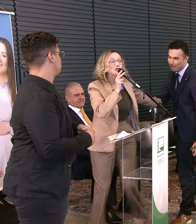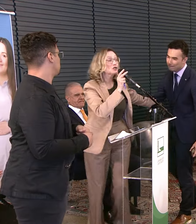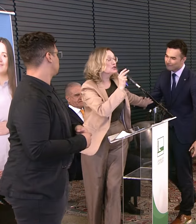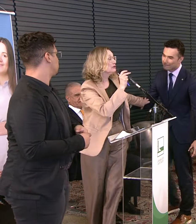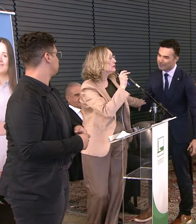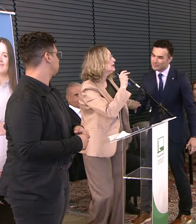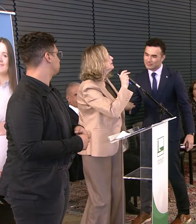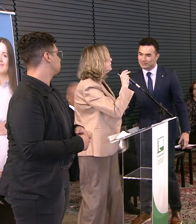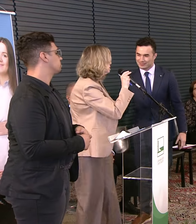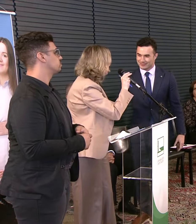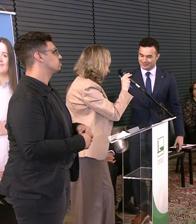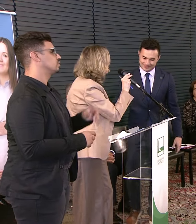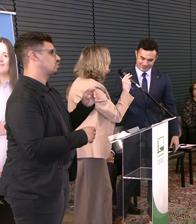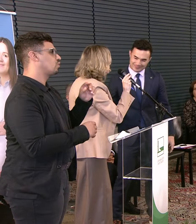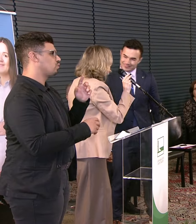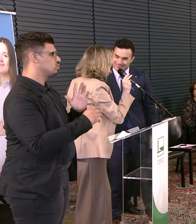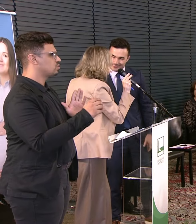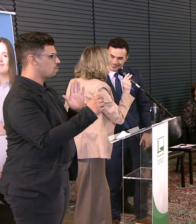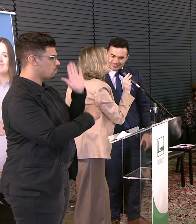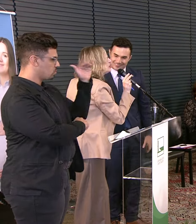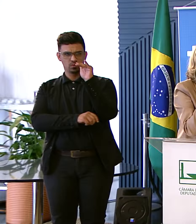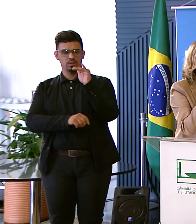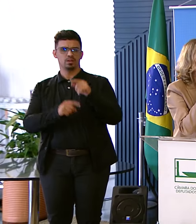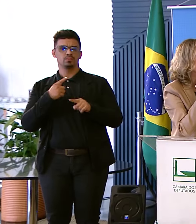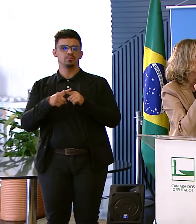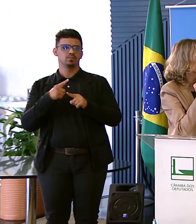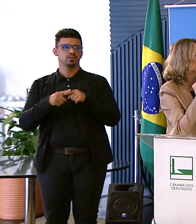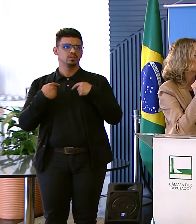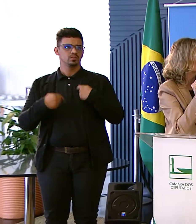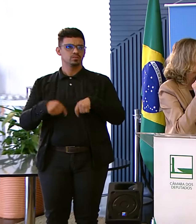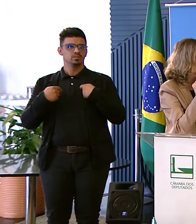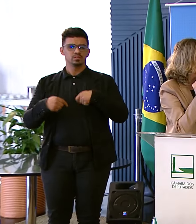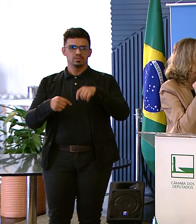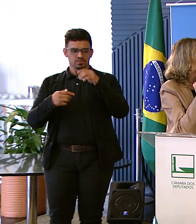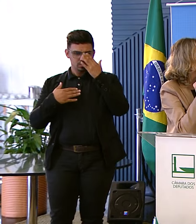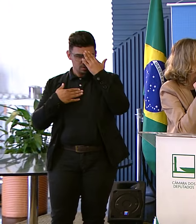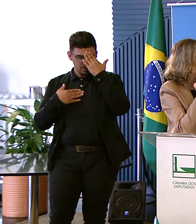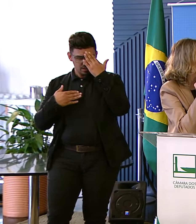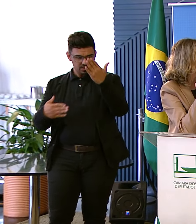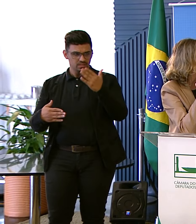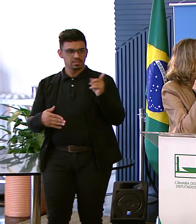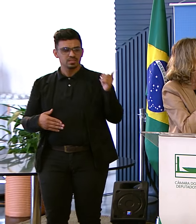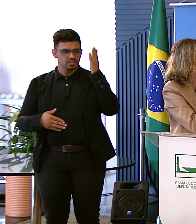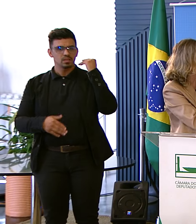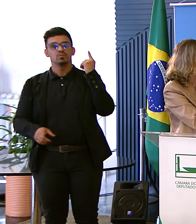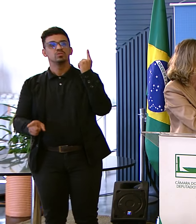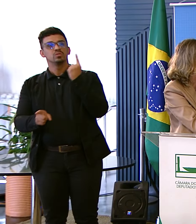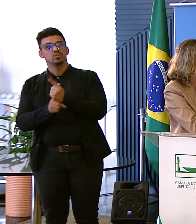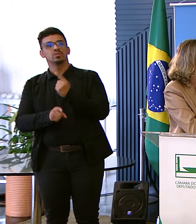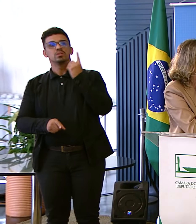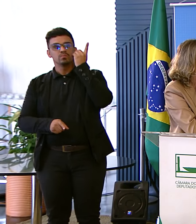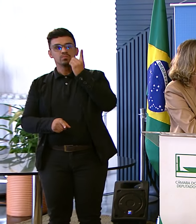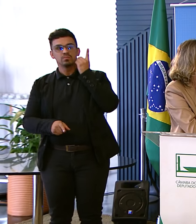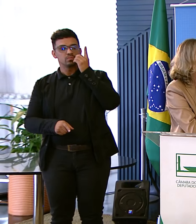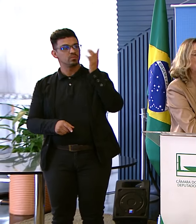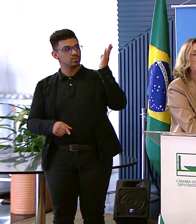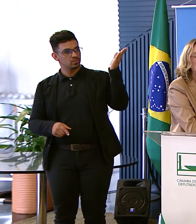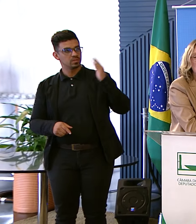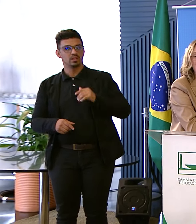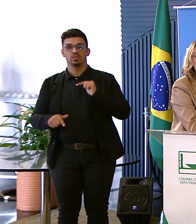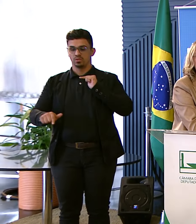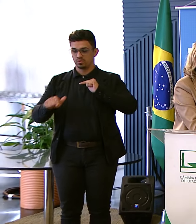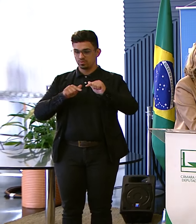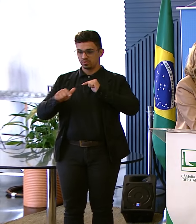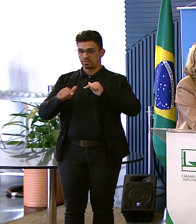Gente, eu só vou quebrar O protocolo um minutinho Para fazer de público Um agradecimento Vocês sabem onde eu encontrei Esse deputado? No